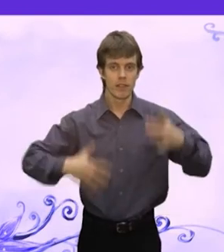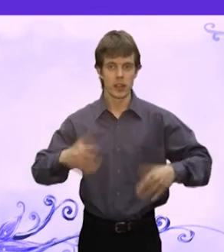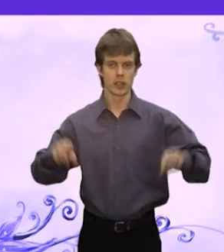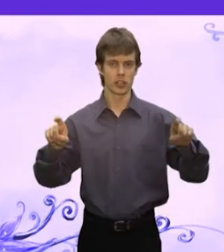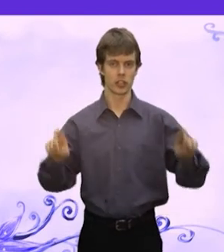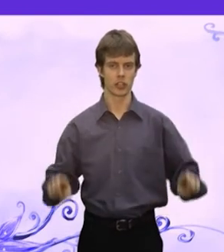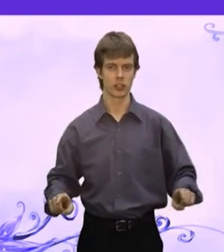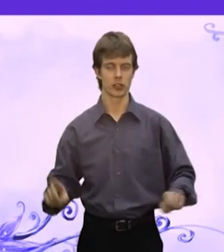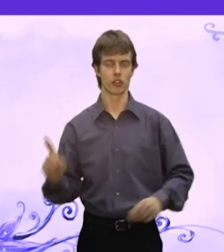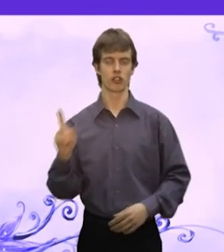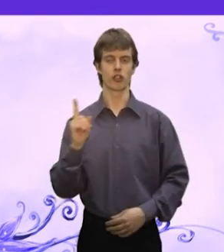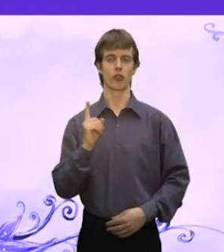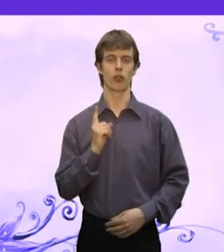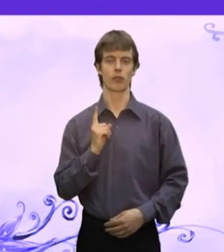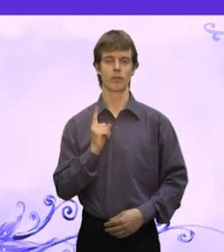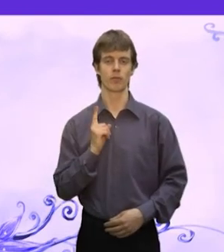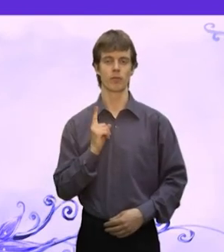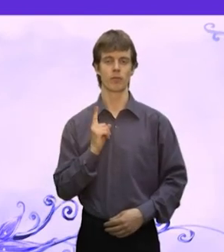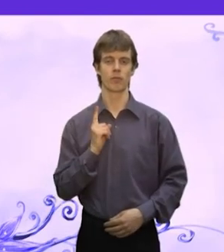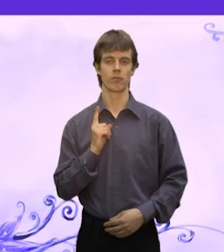медведь Его уже дожидается